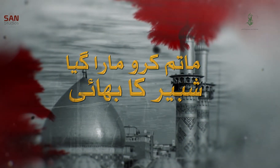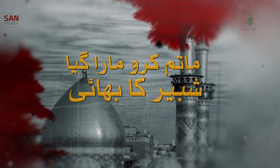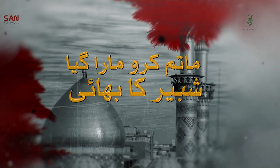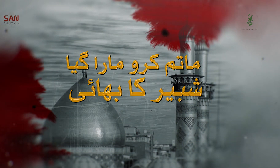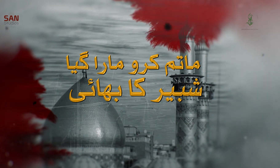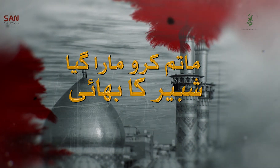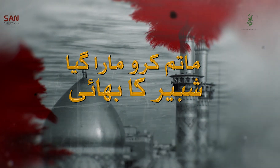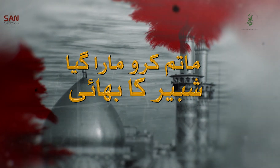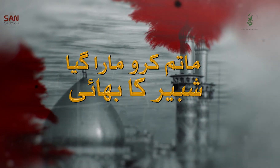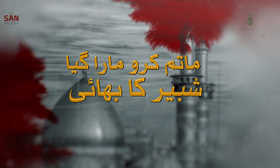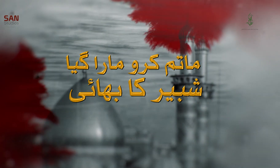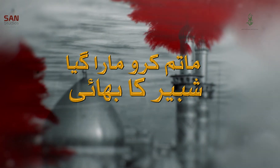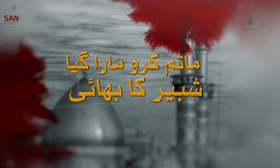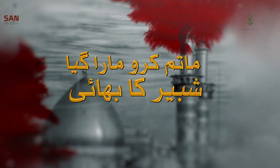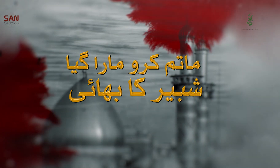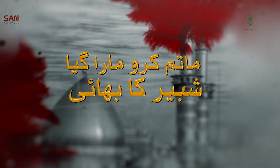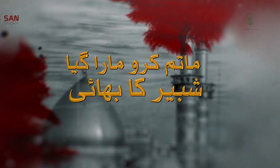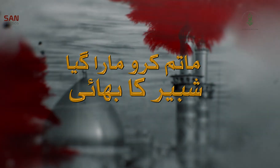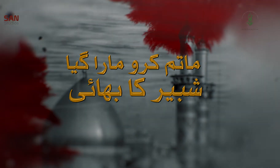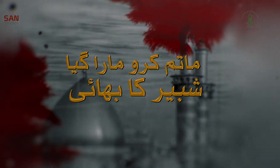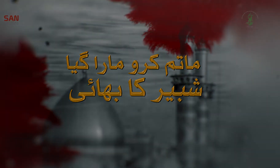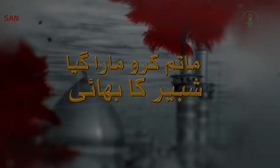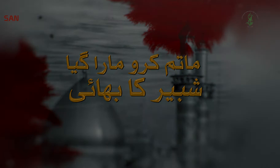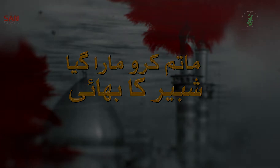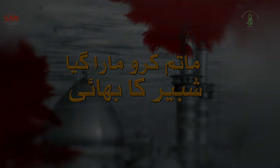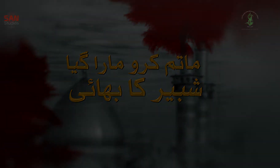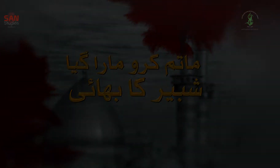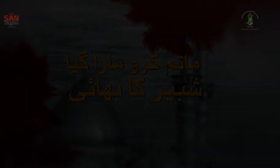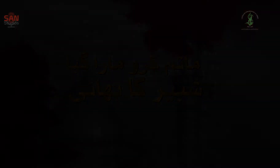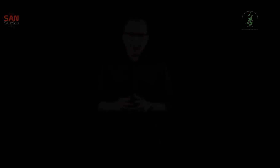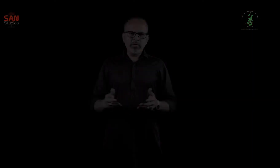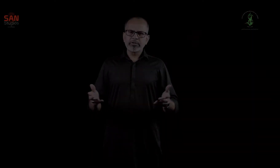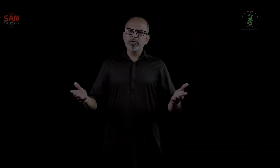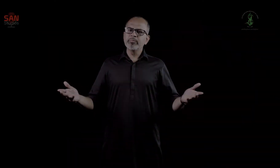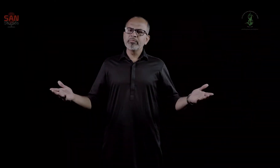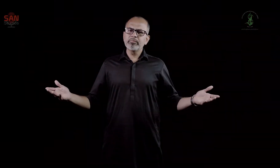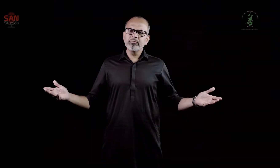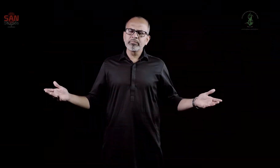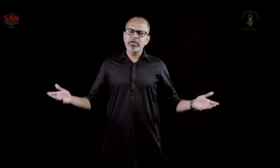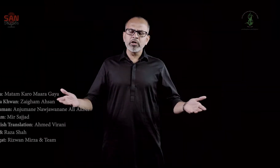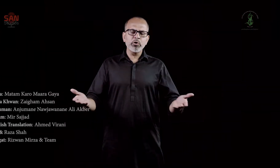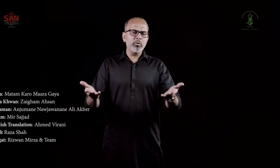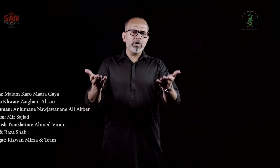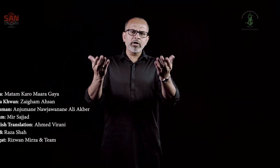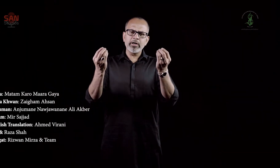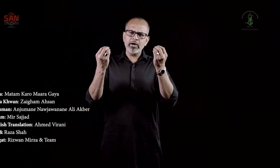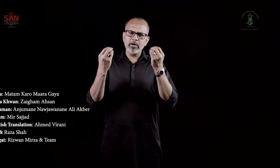علم تھامے ہے گمر کو شاہِ امم ماتم کرو مارا